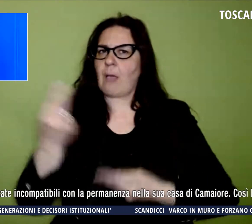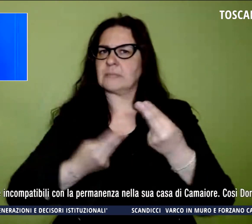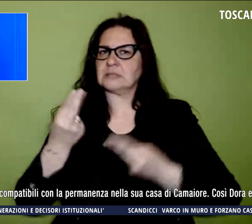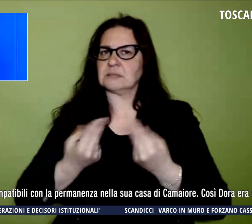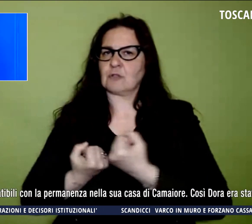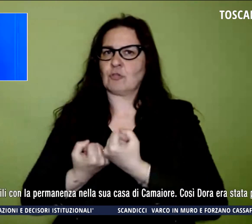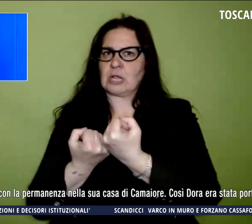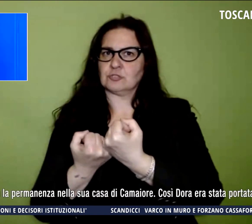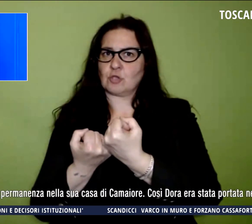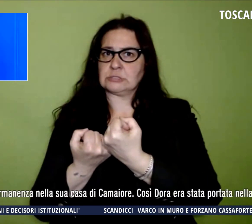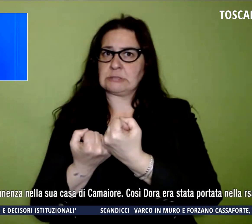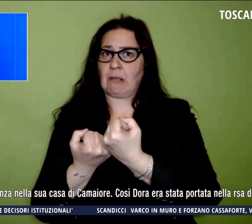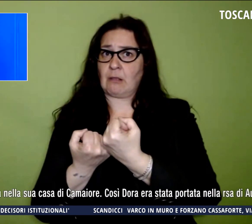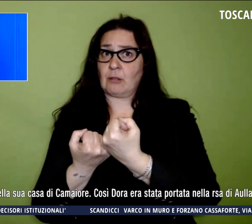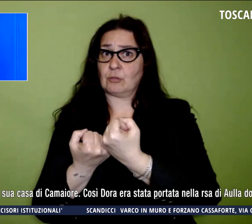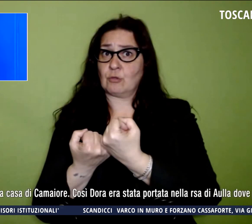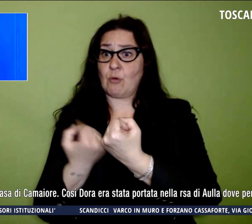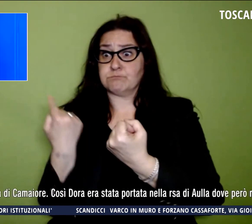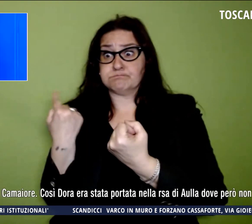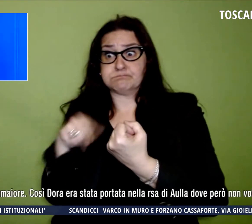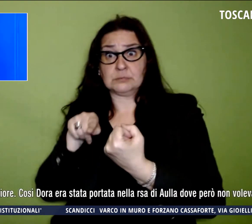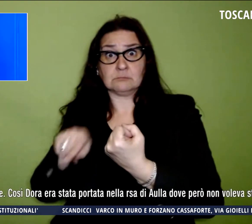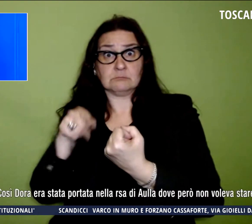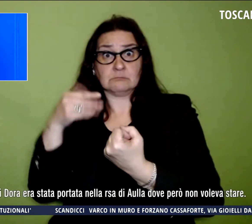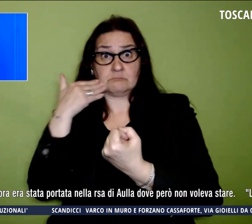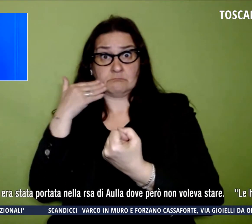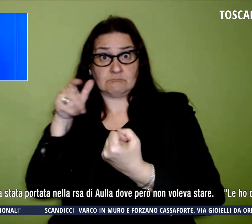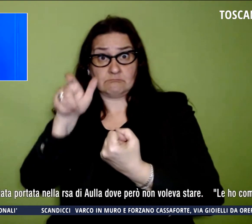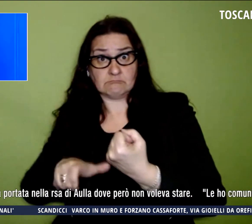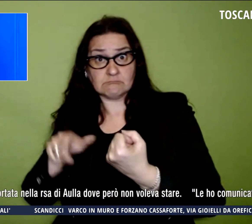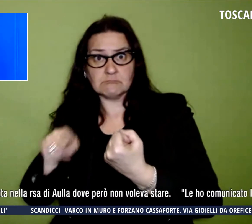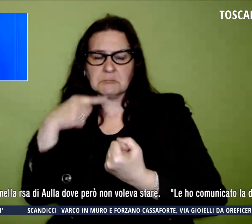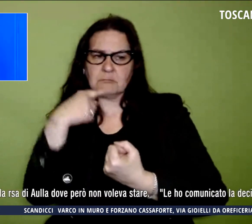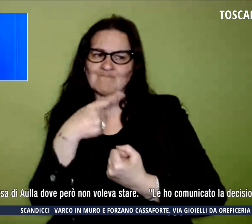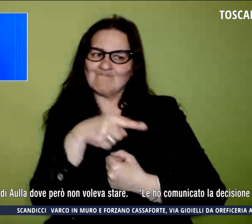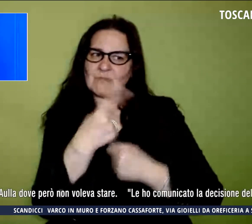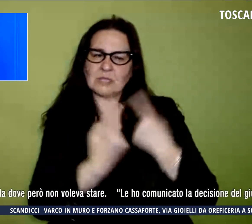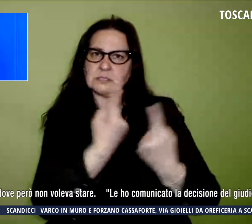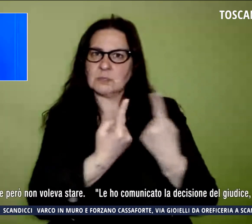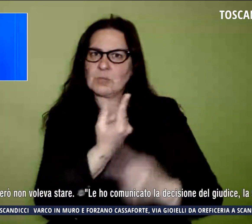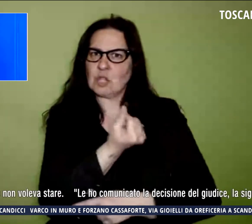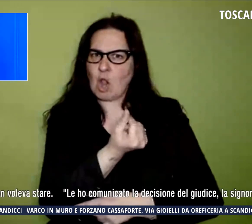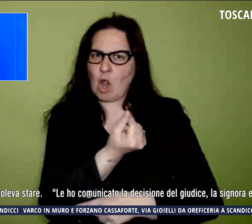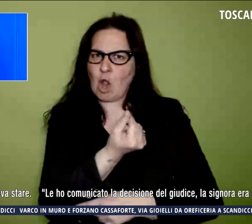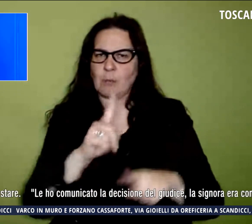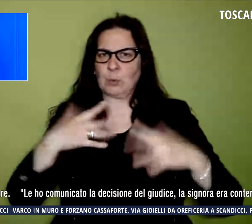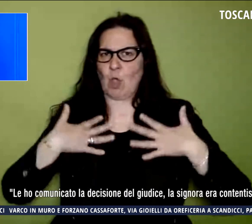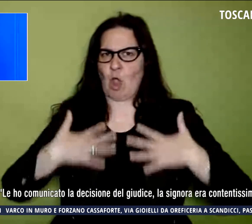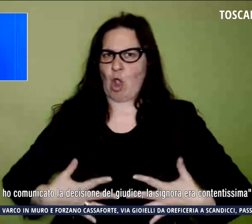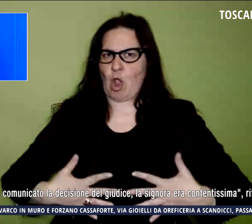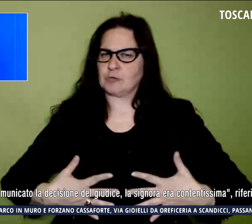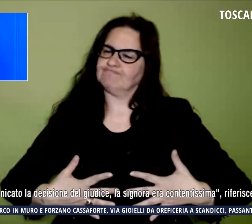sostegno, secondo il quale le condizioni fisiche ed economiche dell'anziana sarebbero state